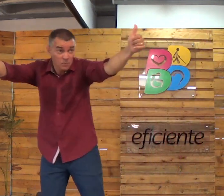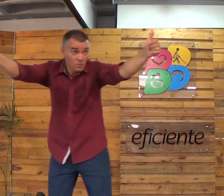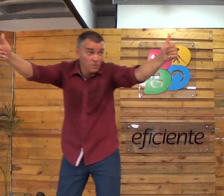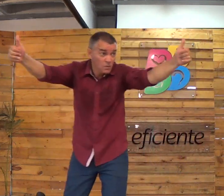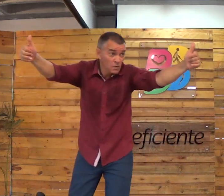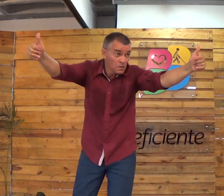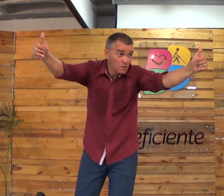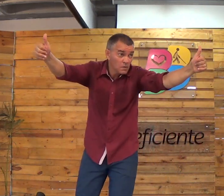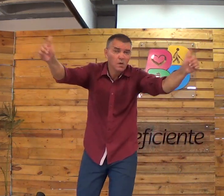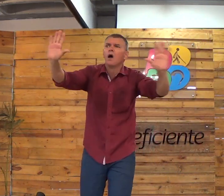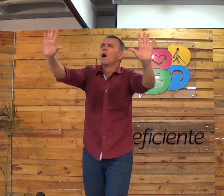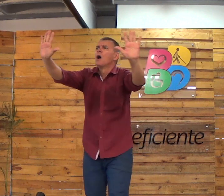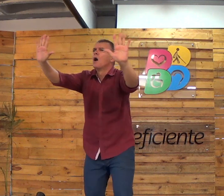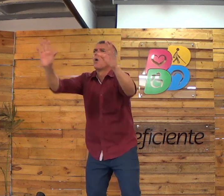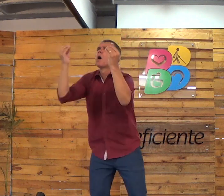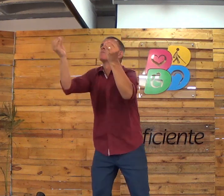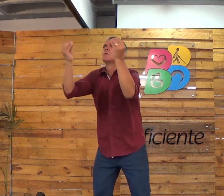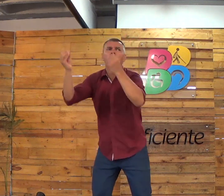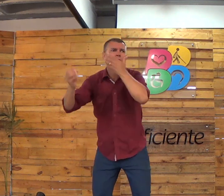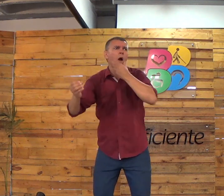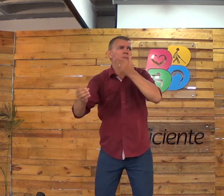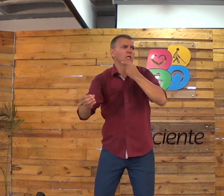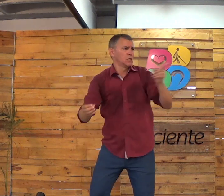julgado no inferno. Presta atenção nisso.